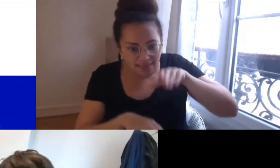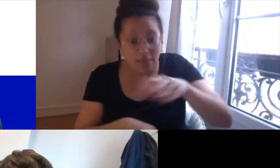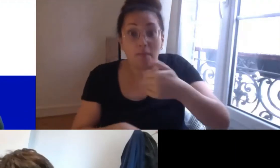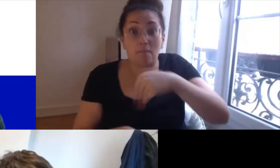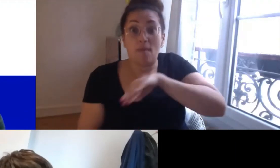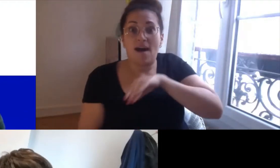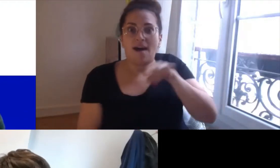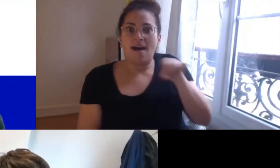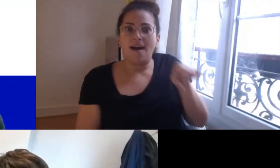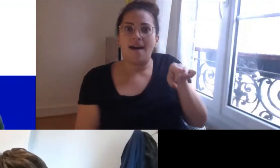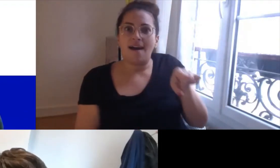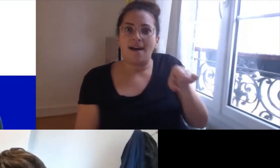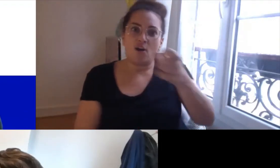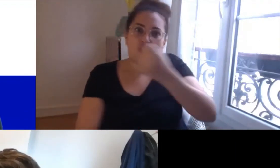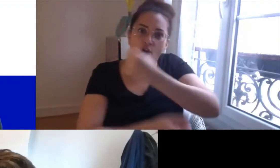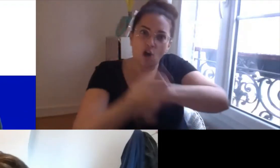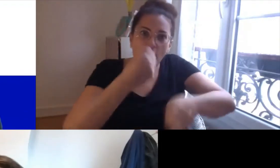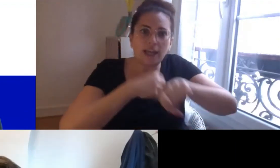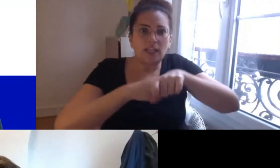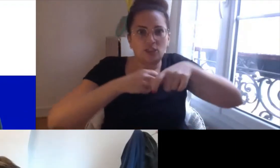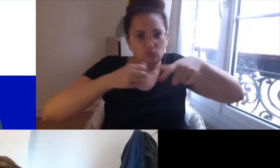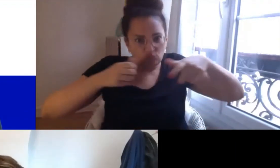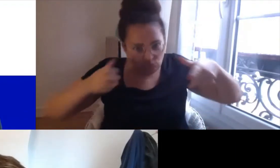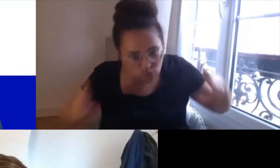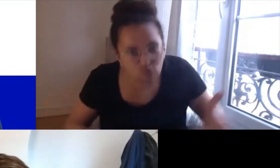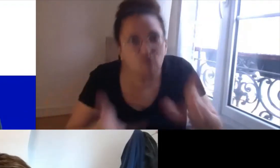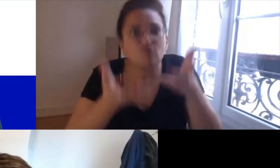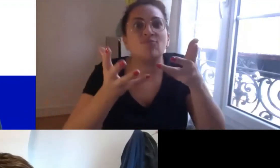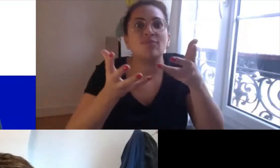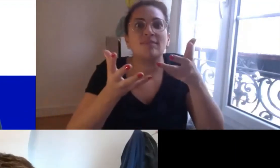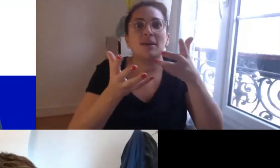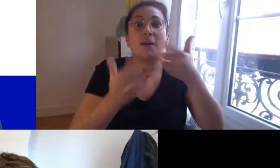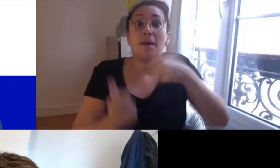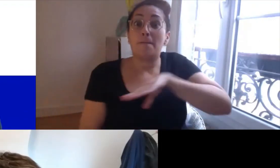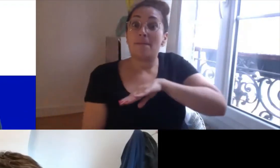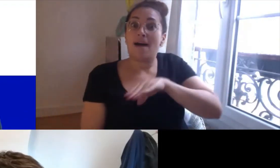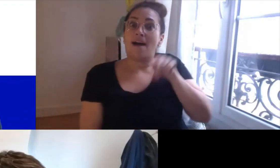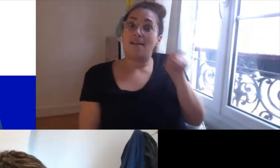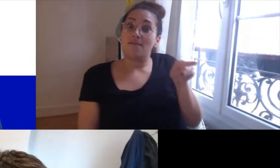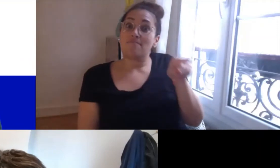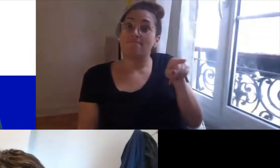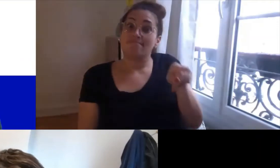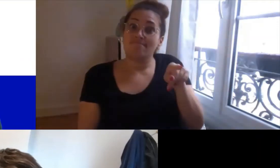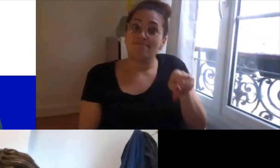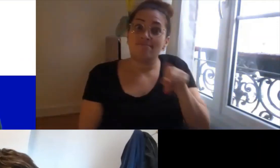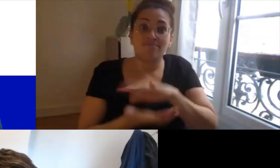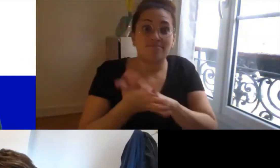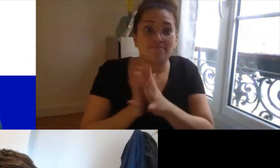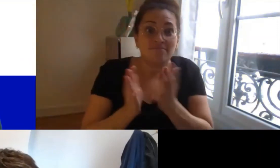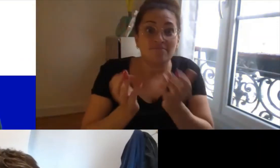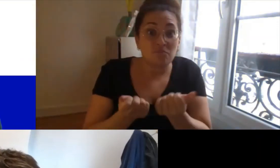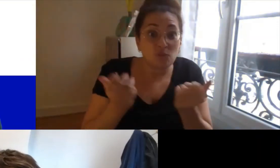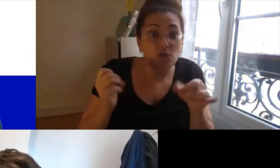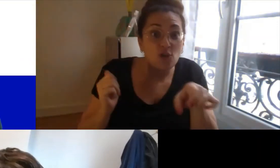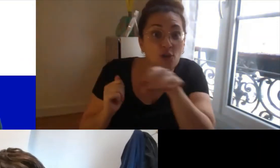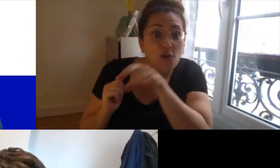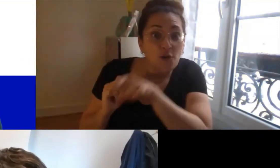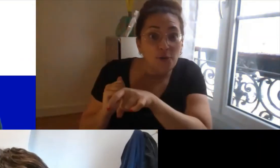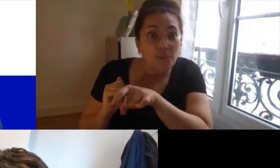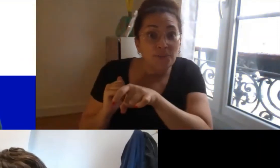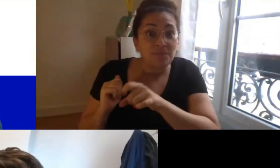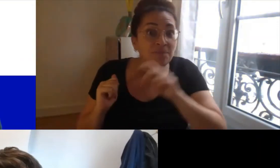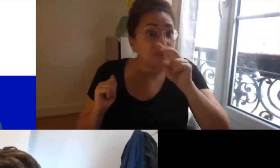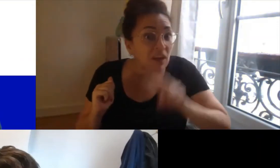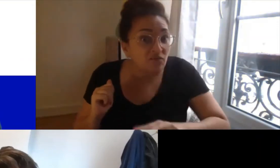l'organisation de la participation des associations parce que personnellement j'étais très